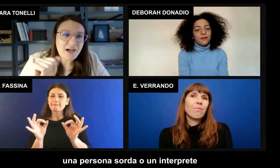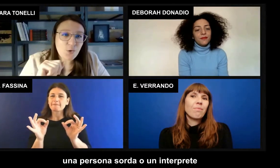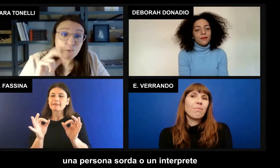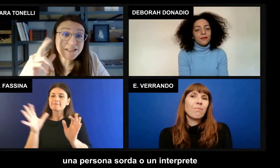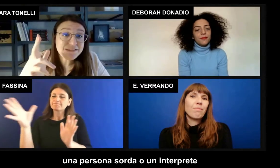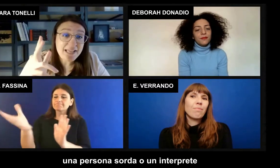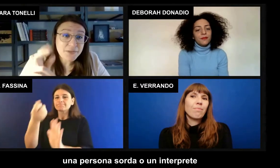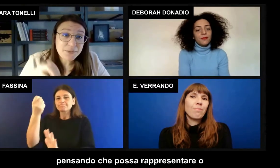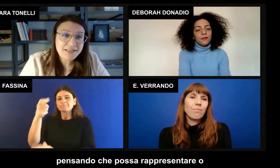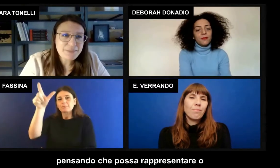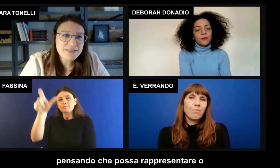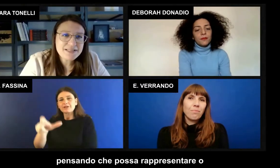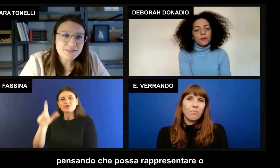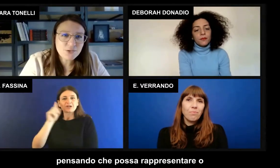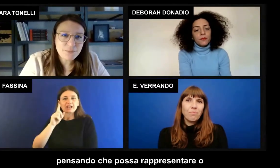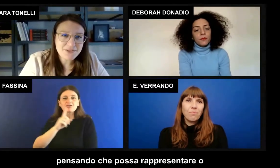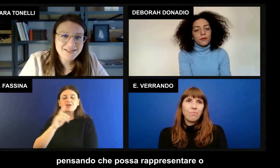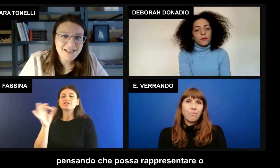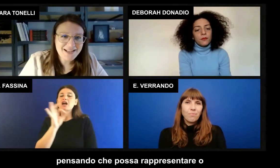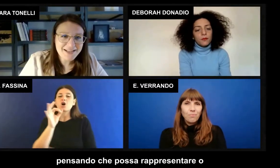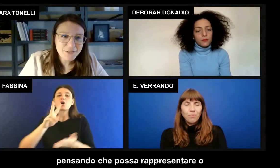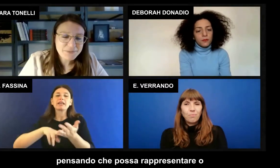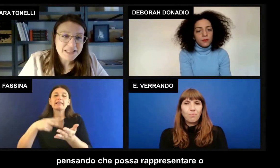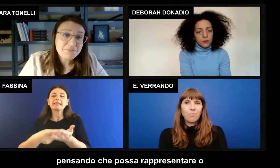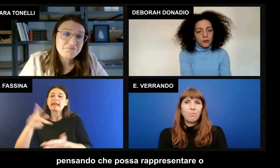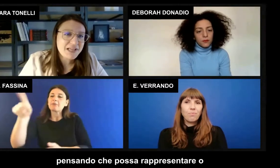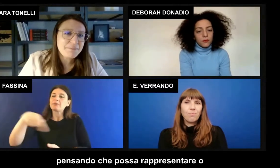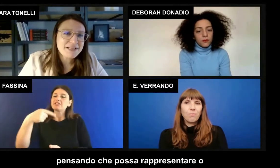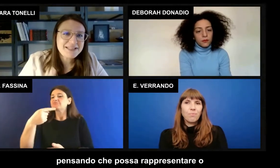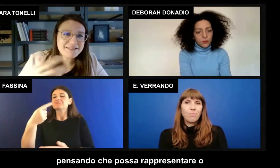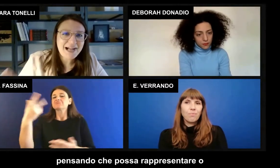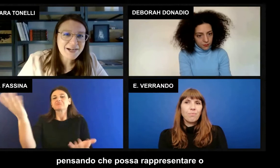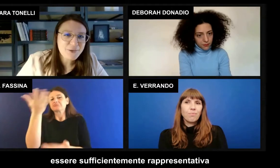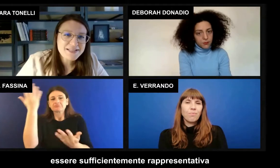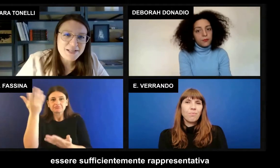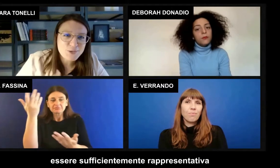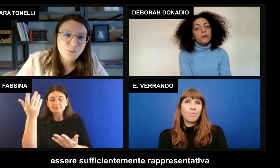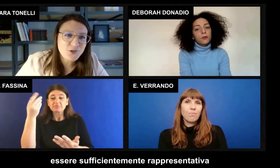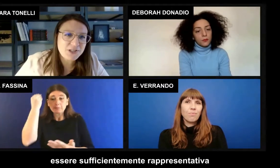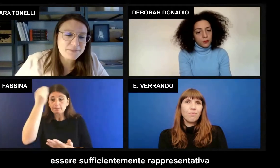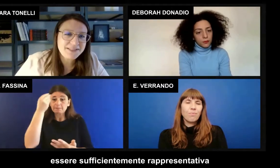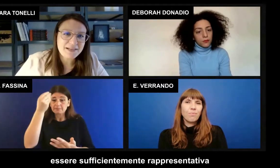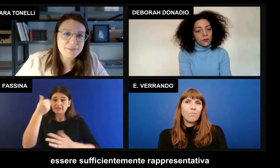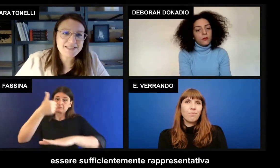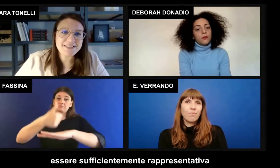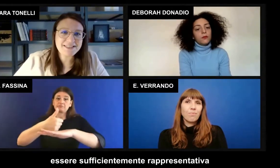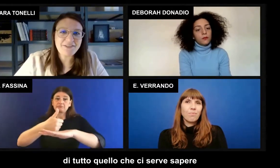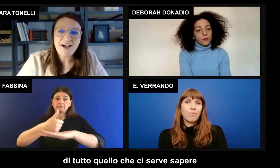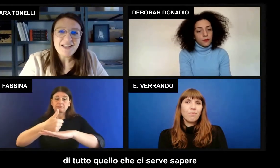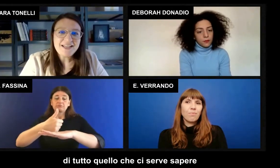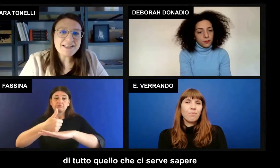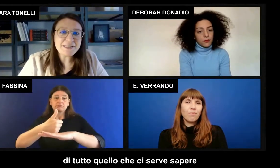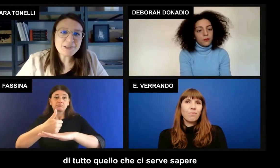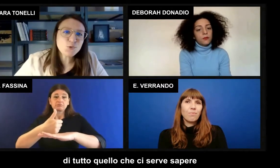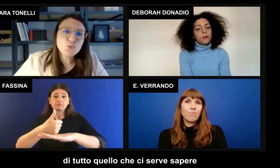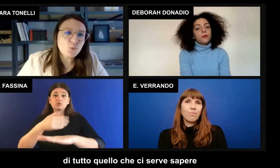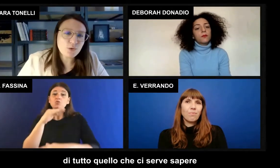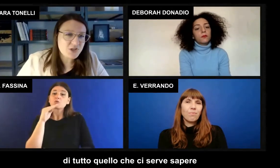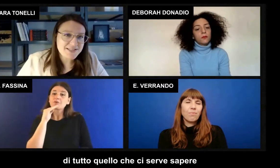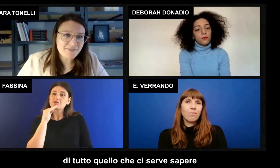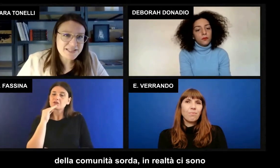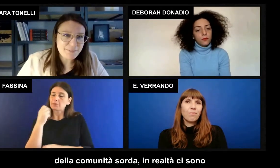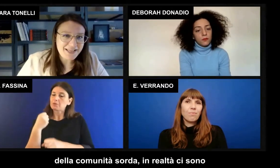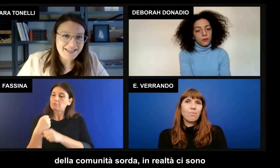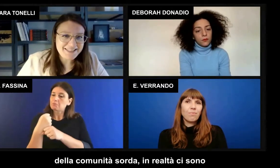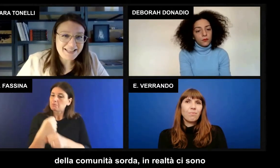sorda o un interprete pensando che possa rappresentare o essere sufficientemente rappresentativa di tutto